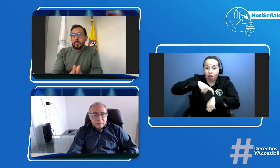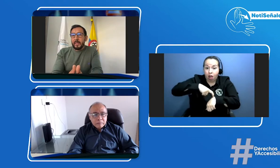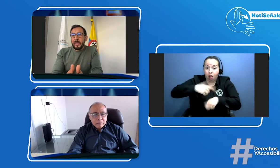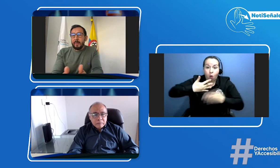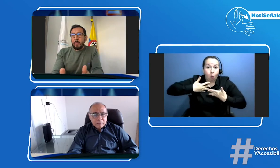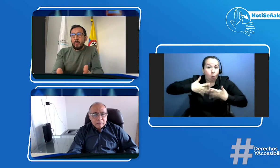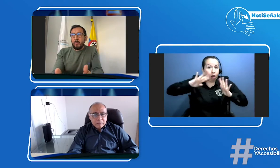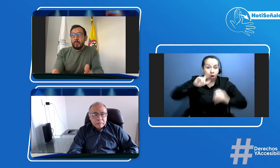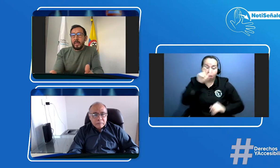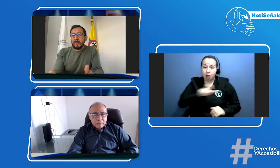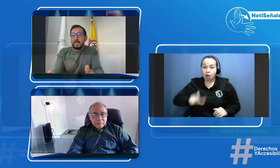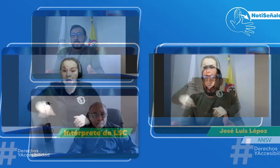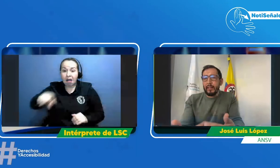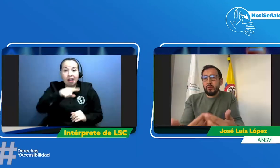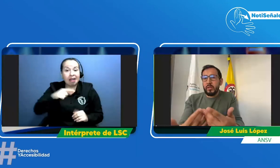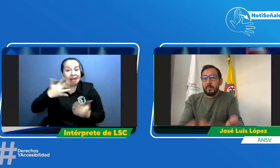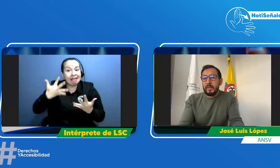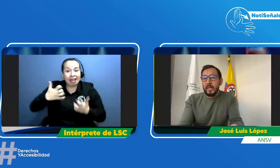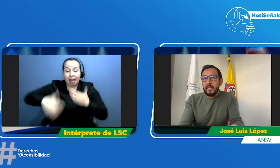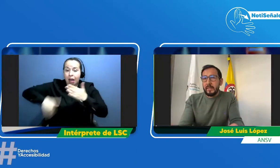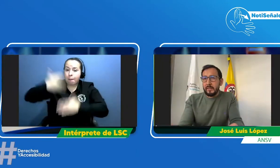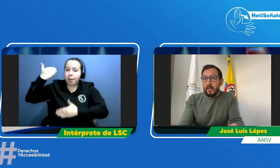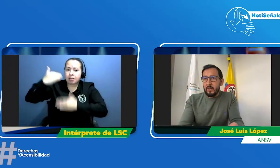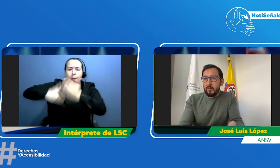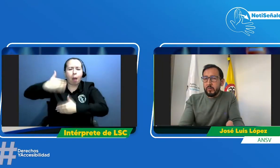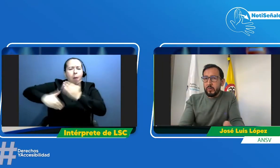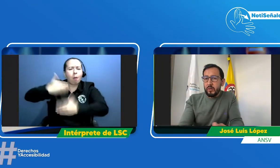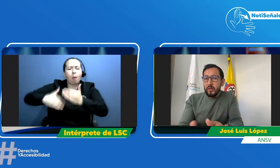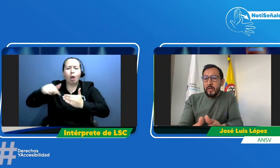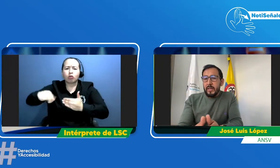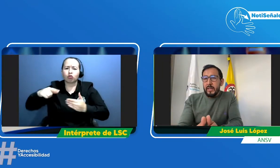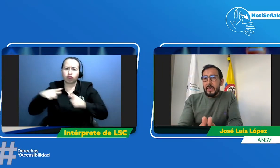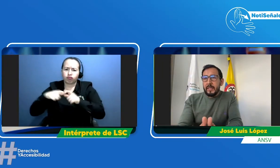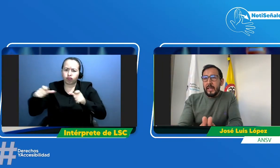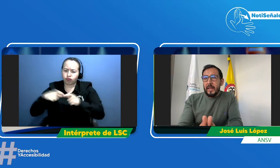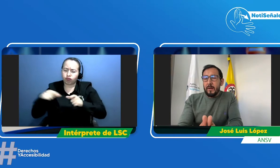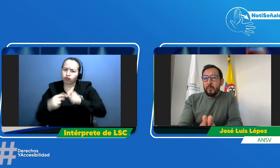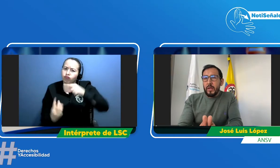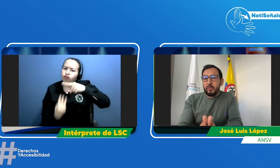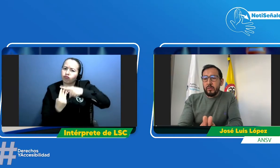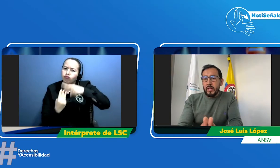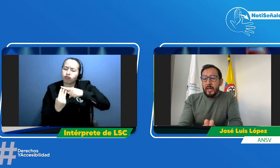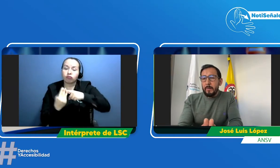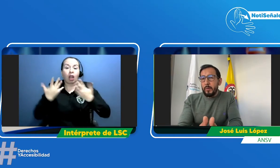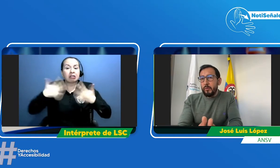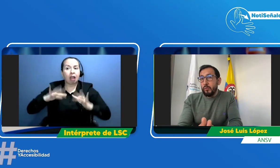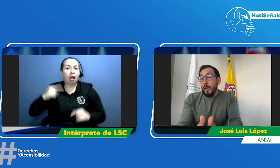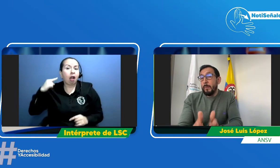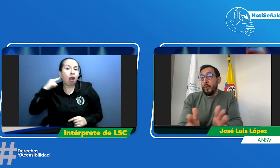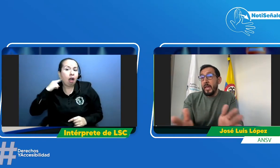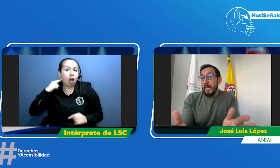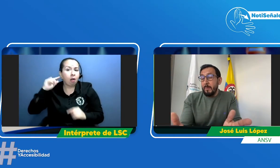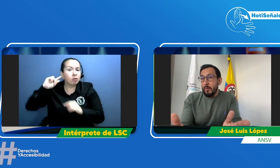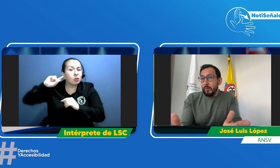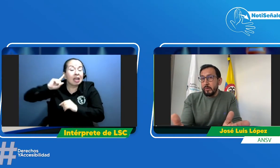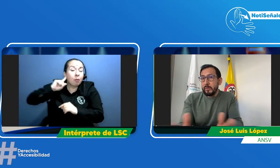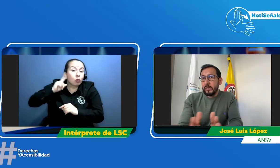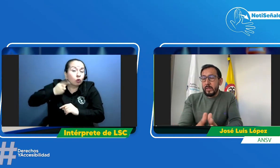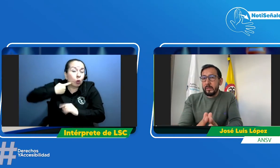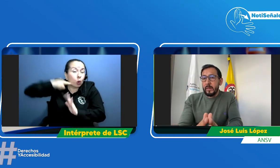que comience a hacer su trámite de licencia de conducción y que tenga una sordera profunda por ejemplo digamos